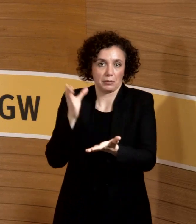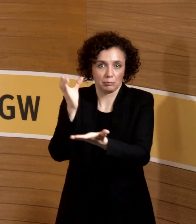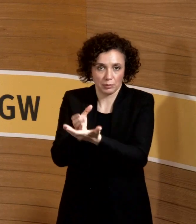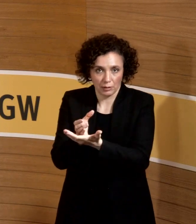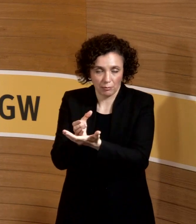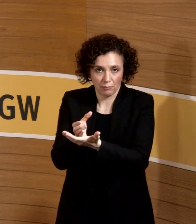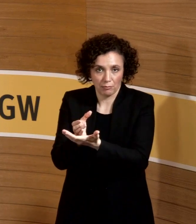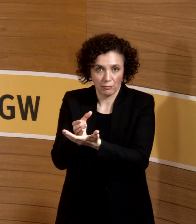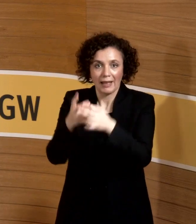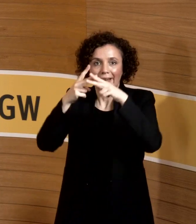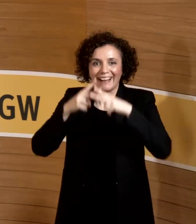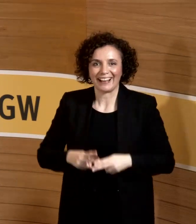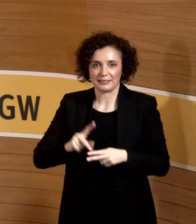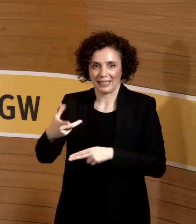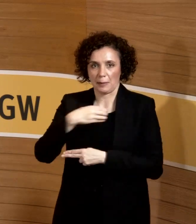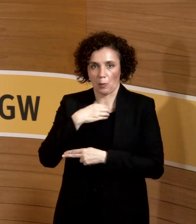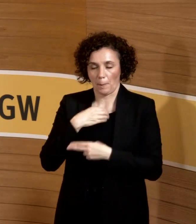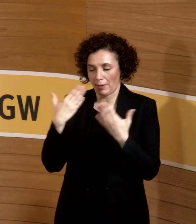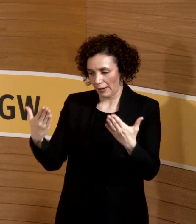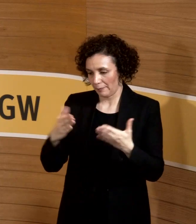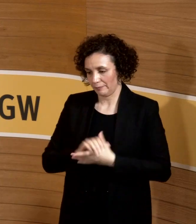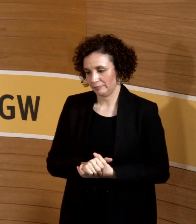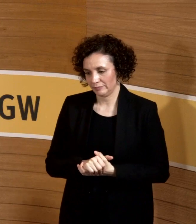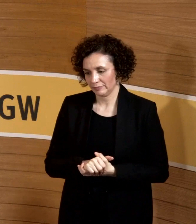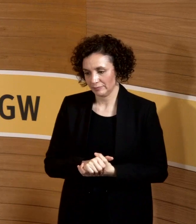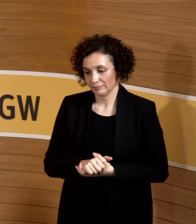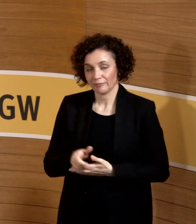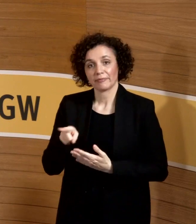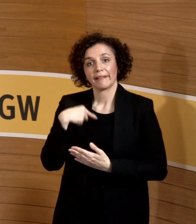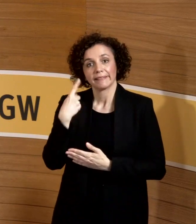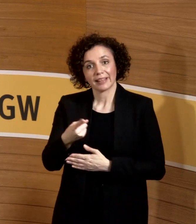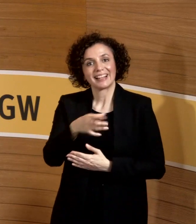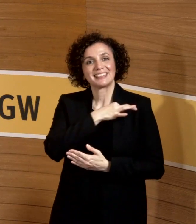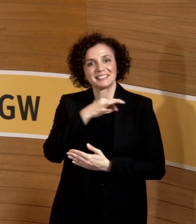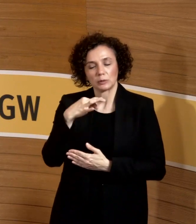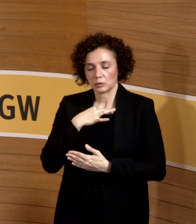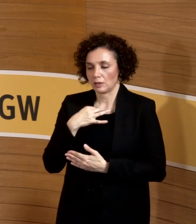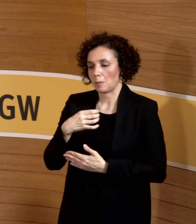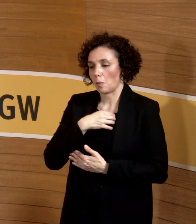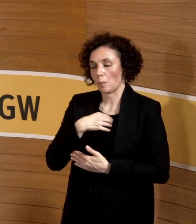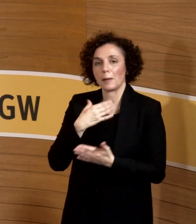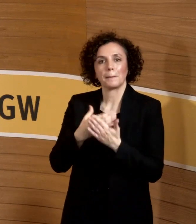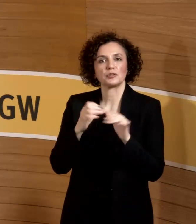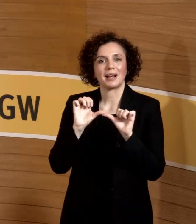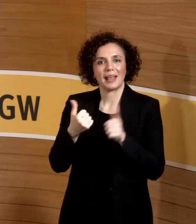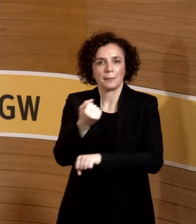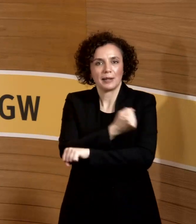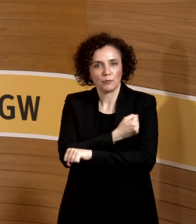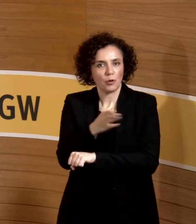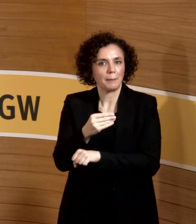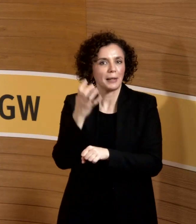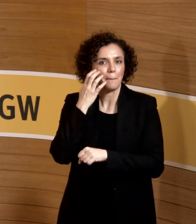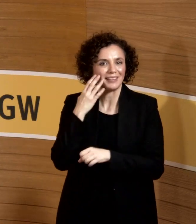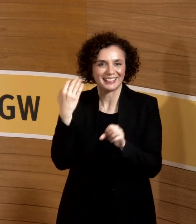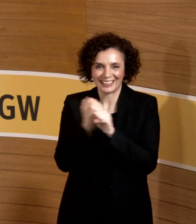haben wir da keine Probleme. Wer aus gesundheitlichen Gründen Lebendimpfung, vor allem mit Masern, nicht impfbar ist, da haben wir eine